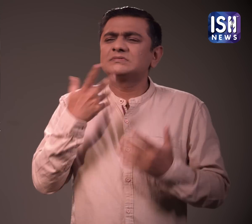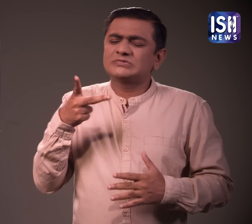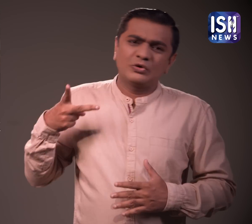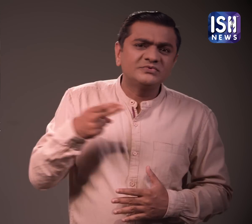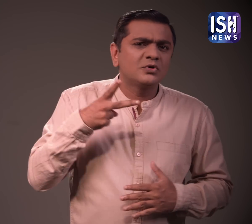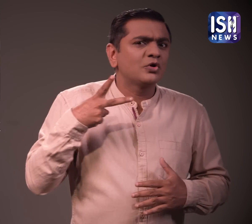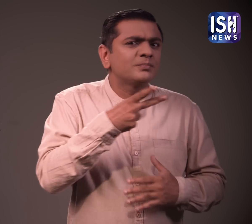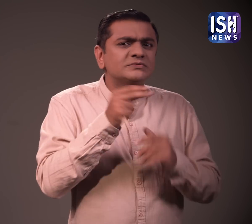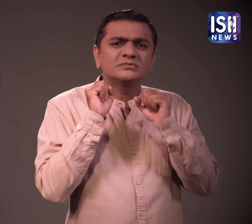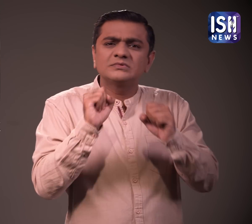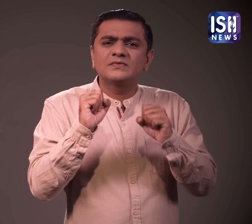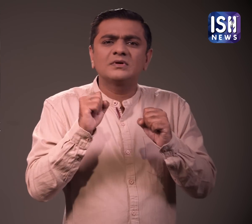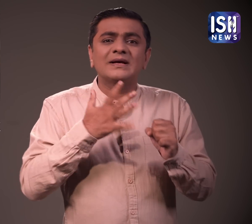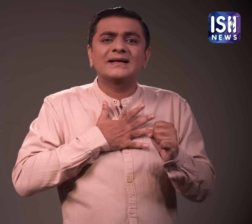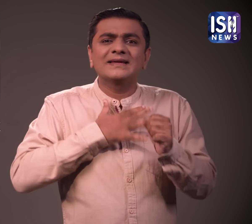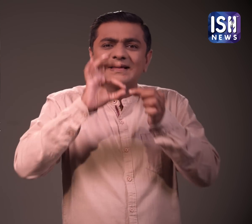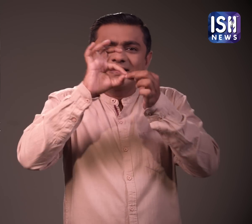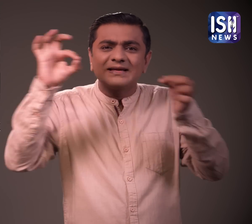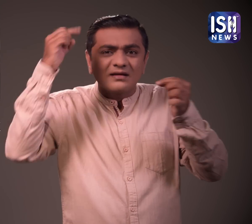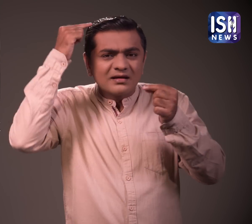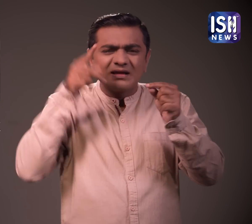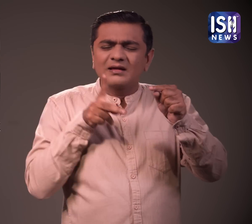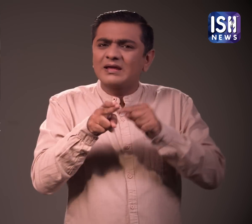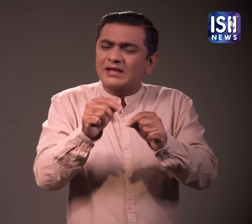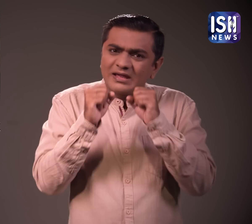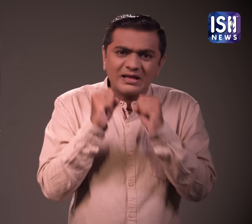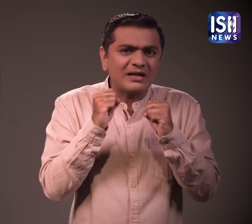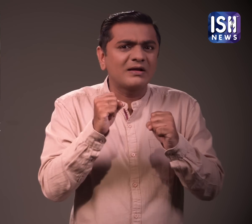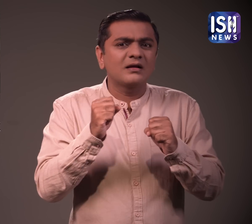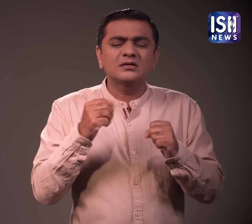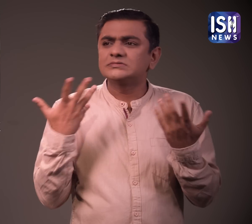परिवार उसका उप्रेशन करवाना चाहता था लेकिन दिमाग की नसों का उप्रेशन करना मुश्किल था